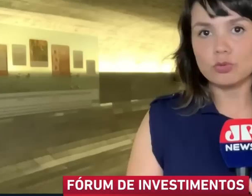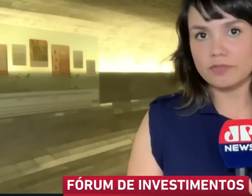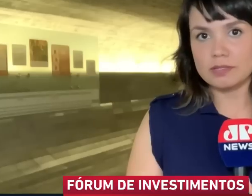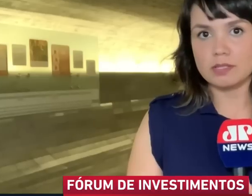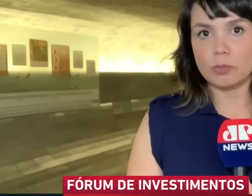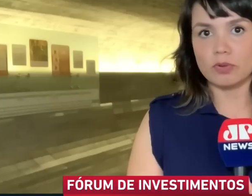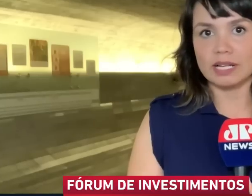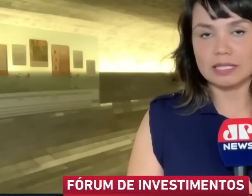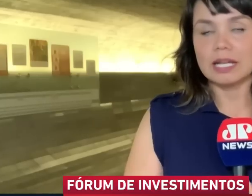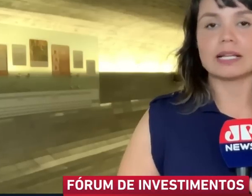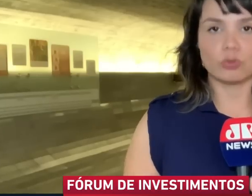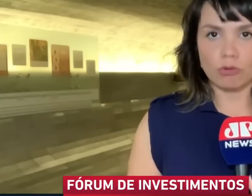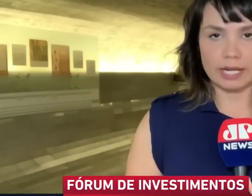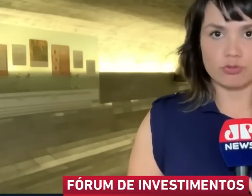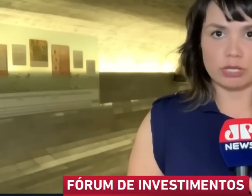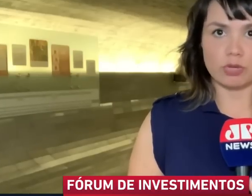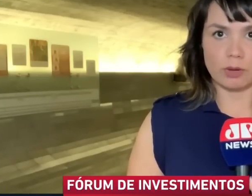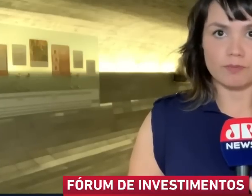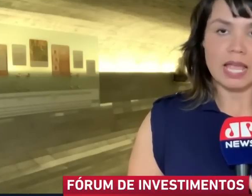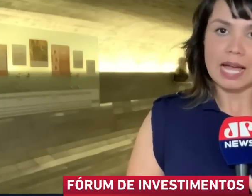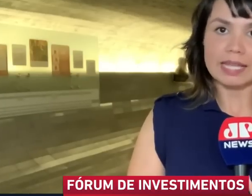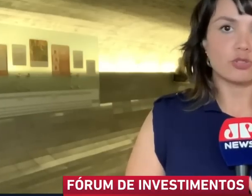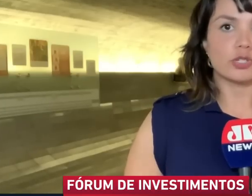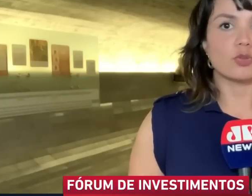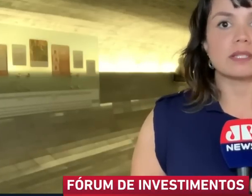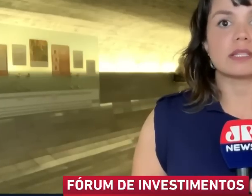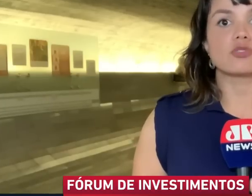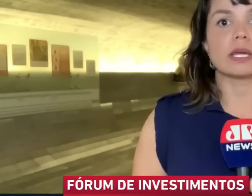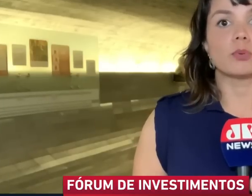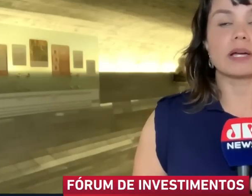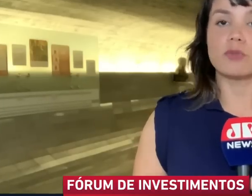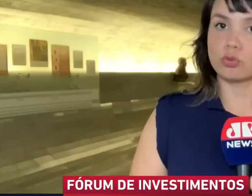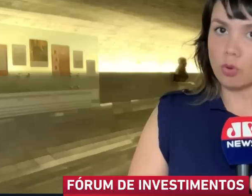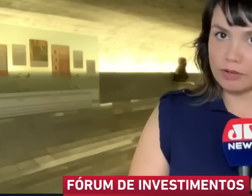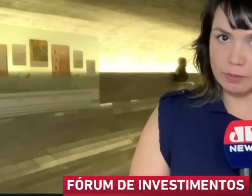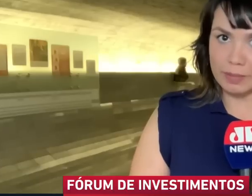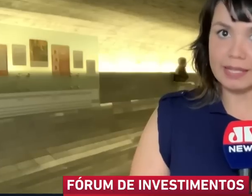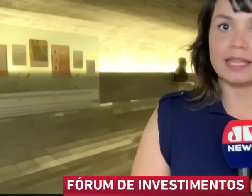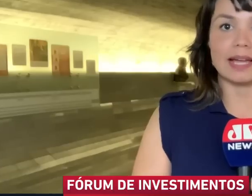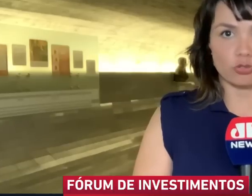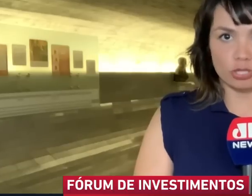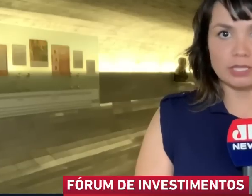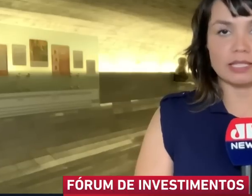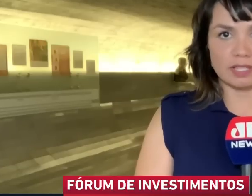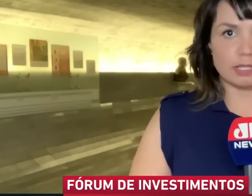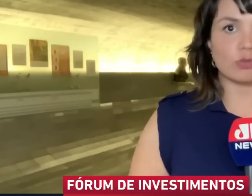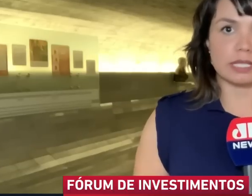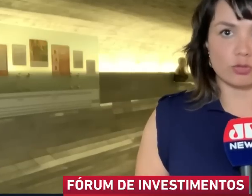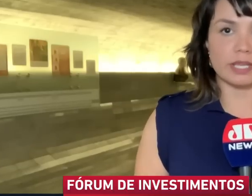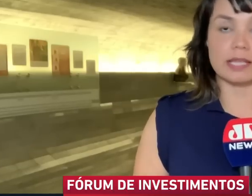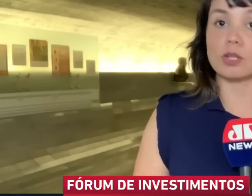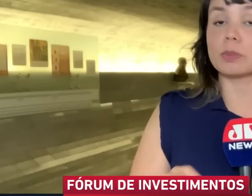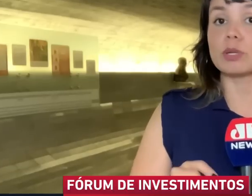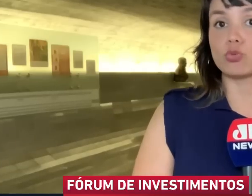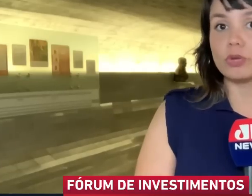não tivesse sido aprovada aqui no Congresso Nacional. Além disso, o presidente da República voltou a afirmar que acredita ter vencido as